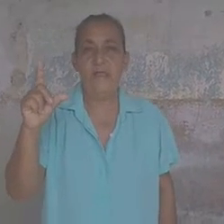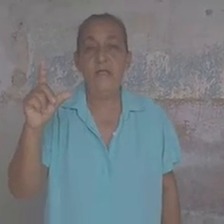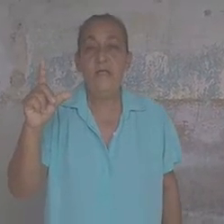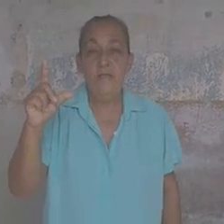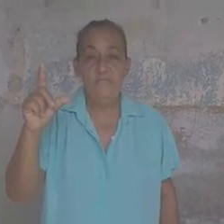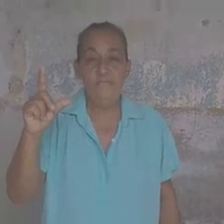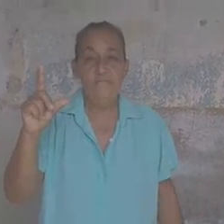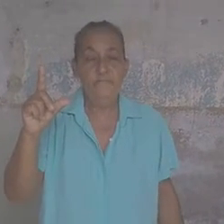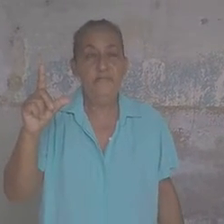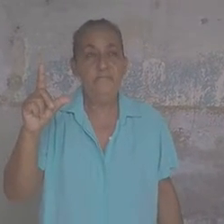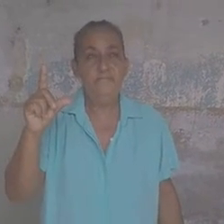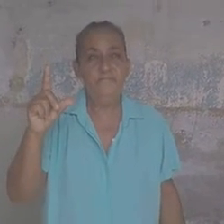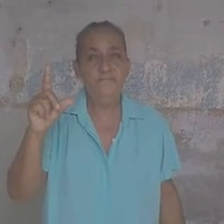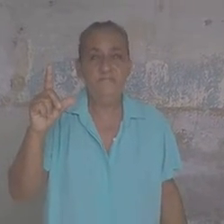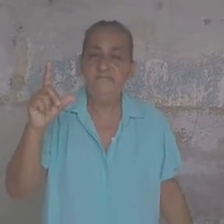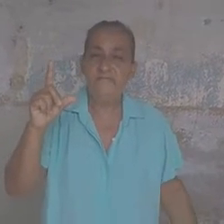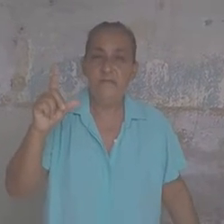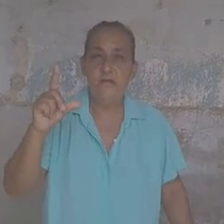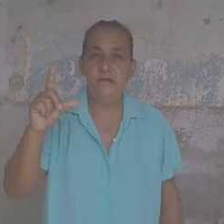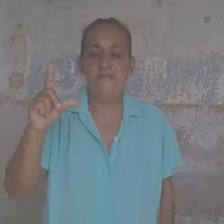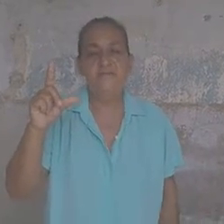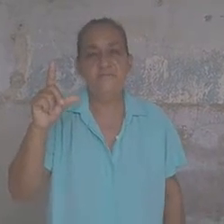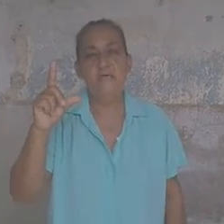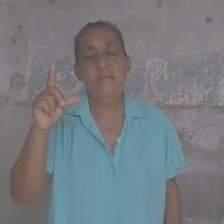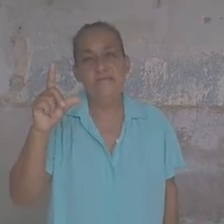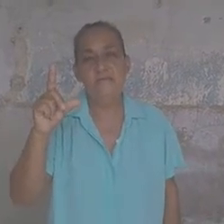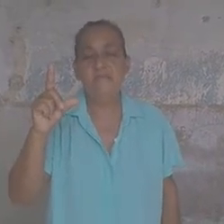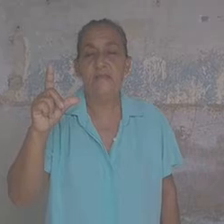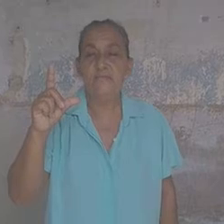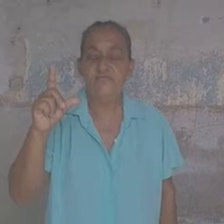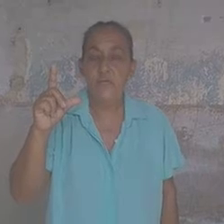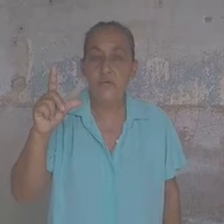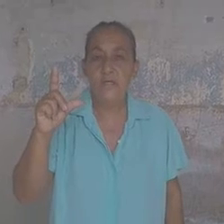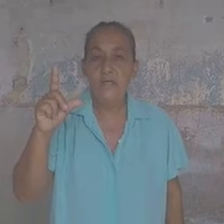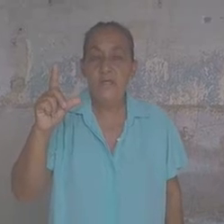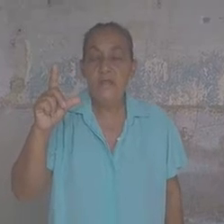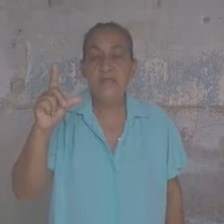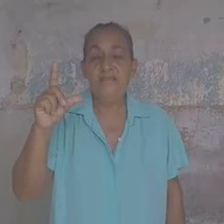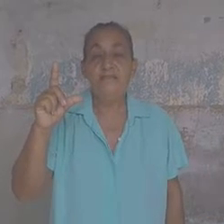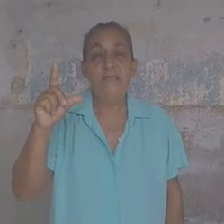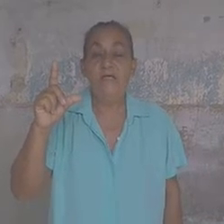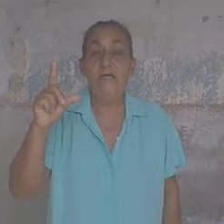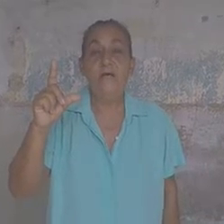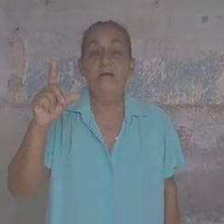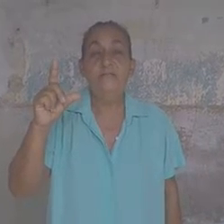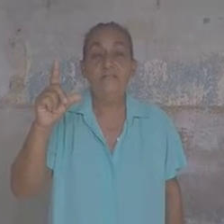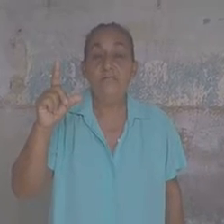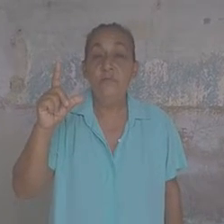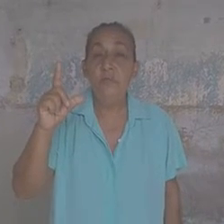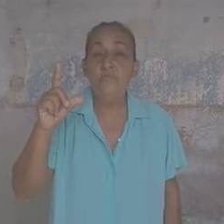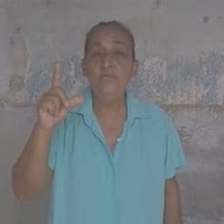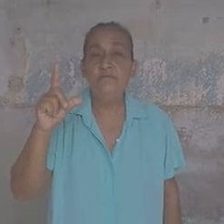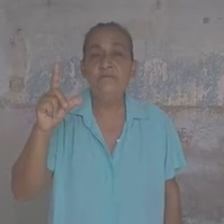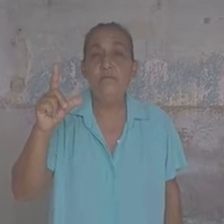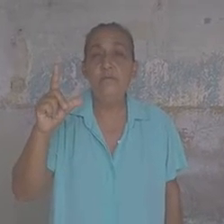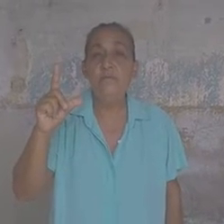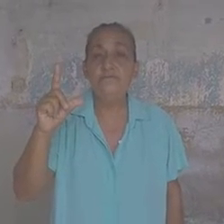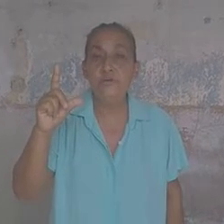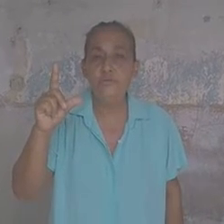satisfacer las necesidades básicas de la persona. La dictadura comunista se lo roba todo,